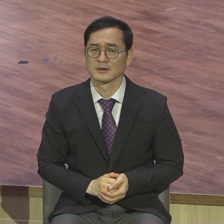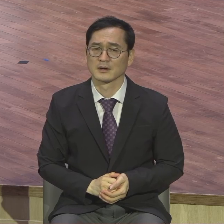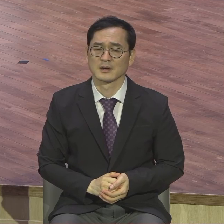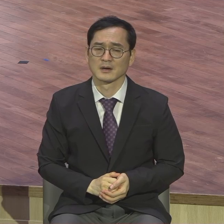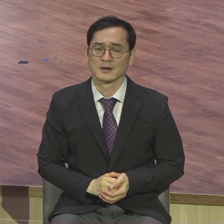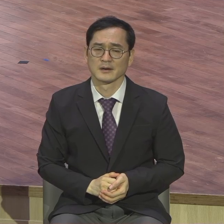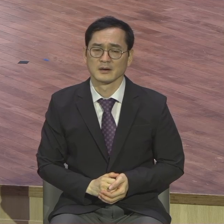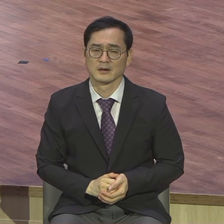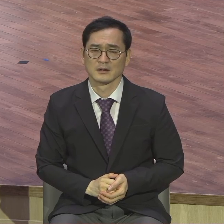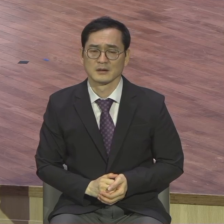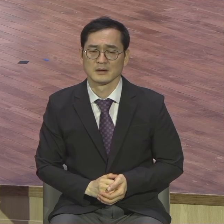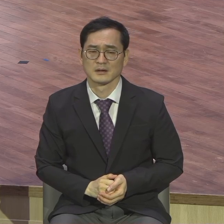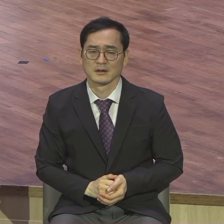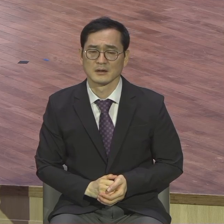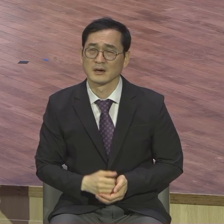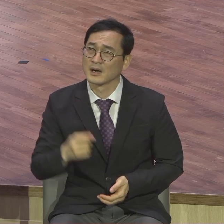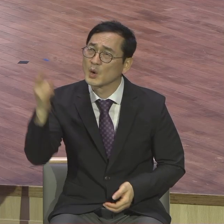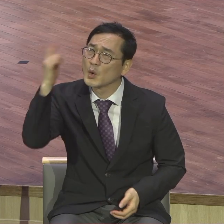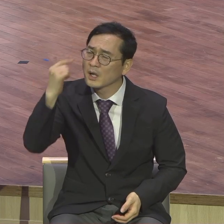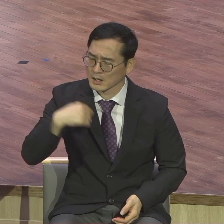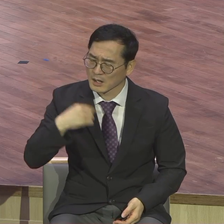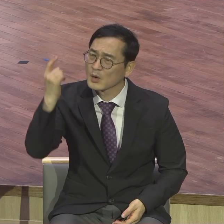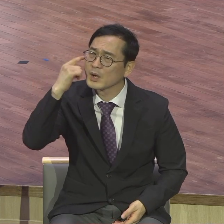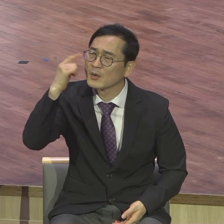것에서 보호해 주신 하나님